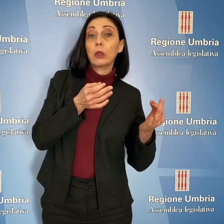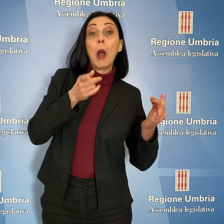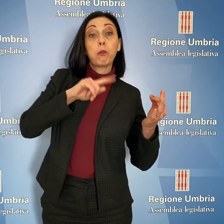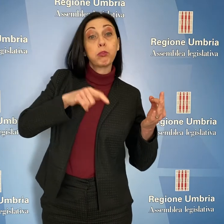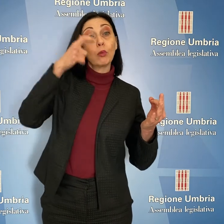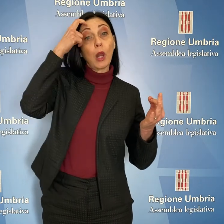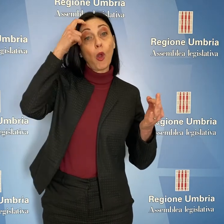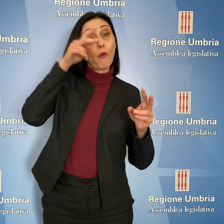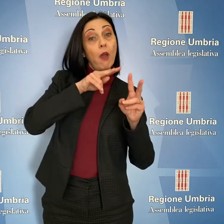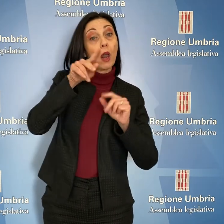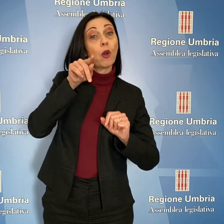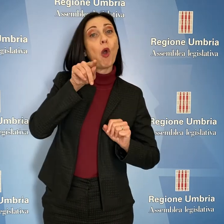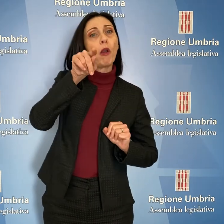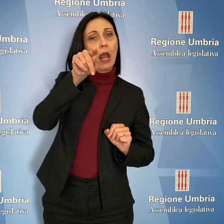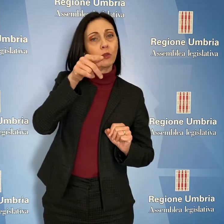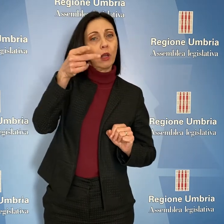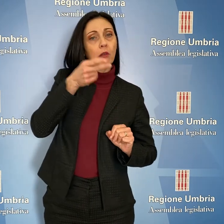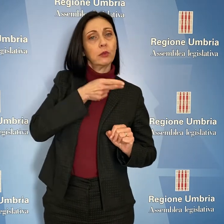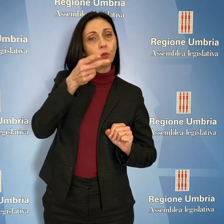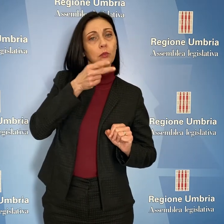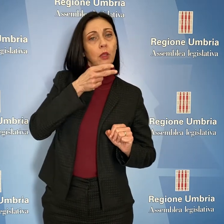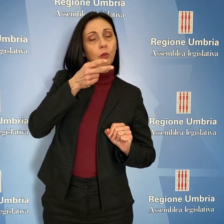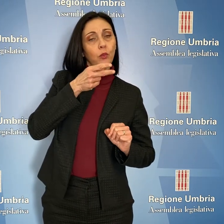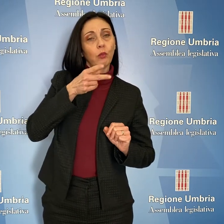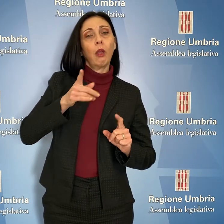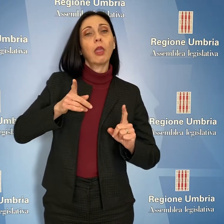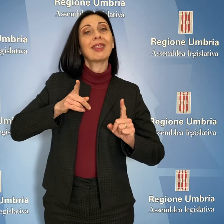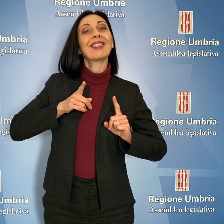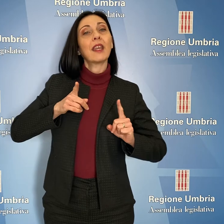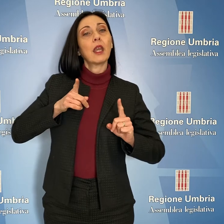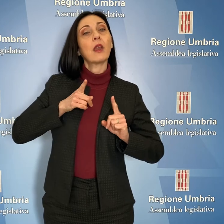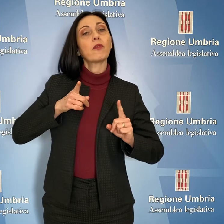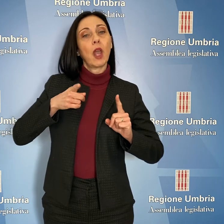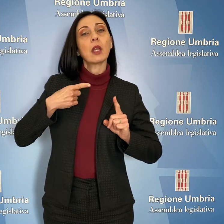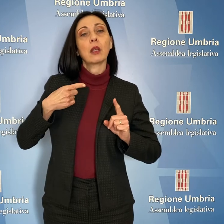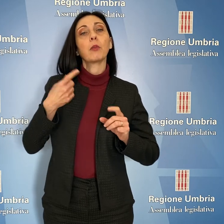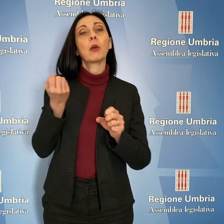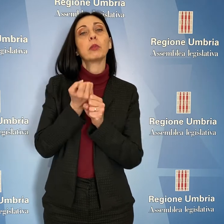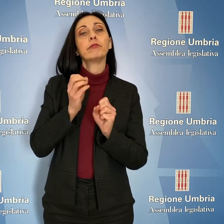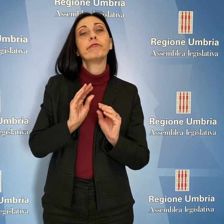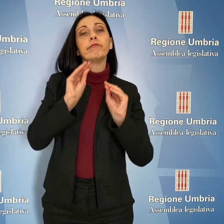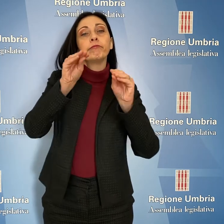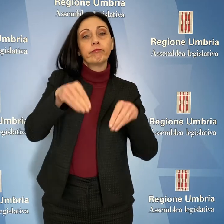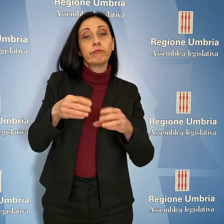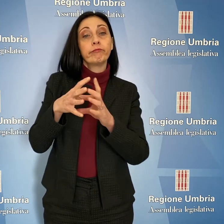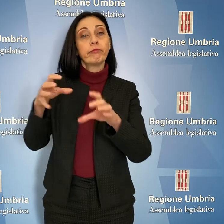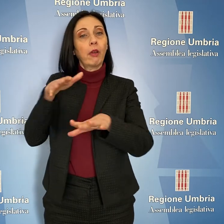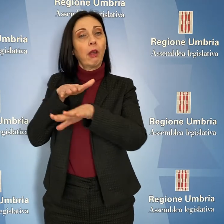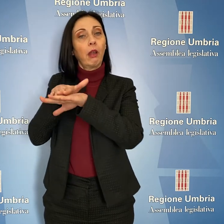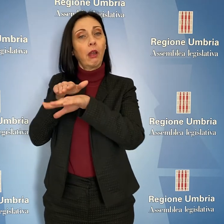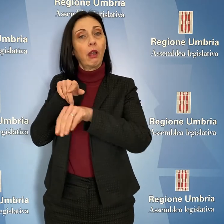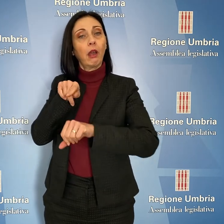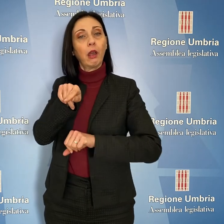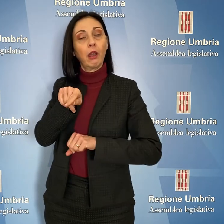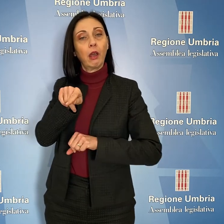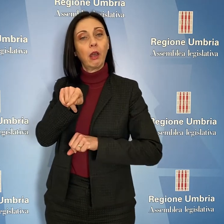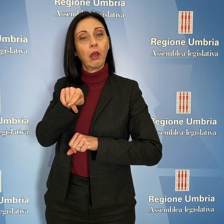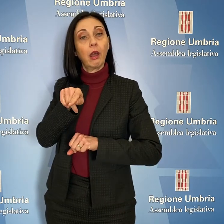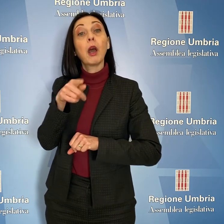nazionale a difesa del patrimonio occupazionale e del know-how aziendale, affinché si chieda al gruppo